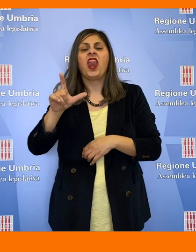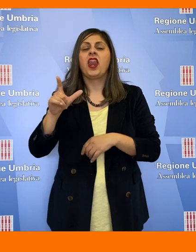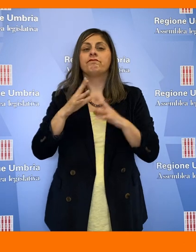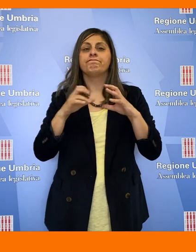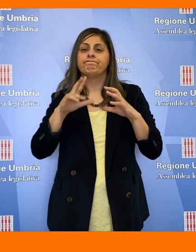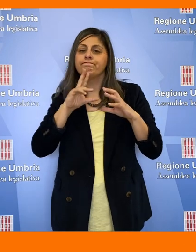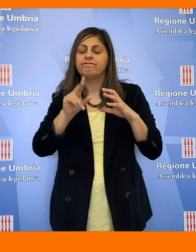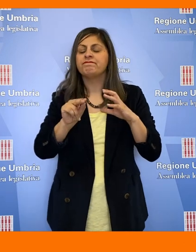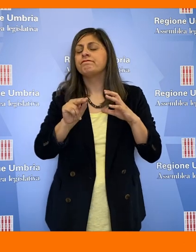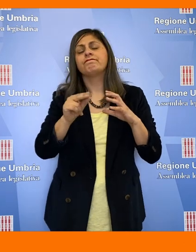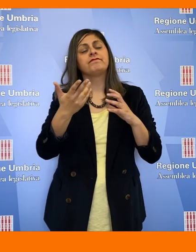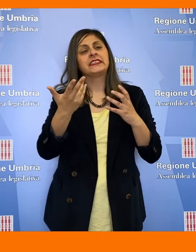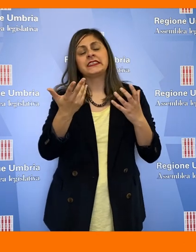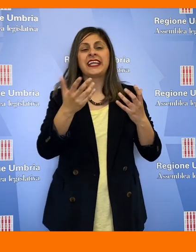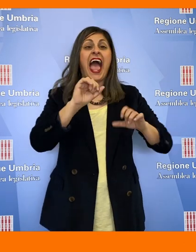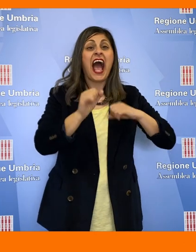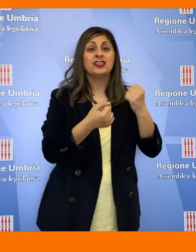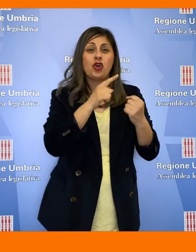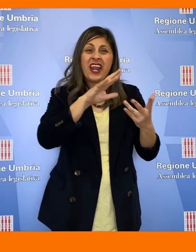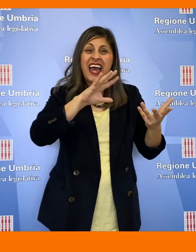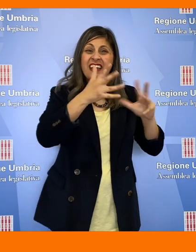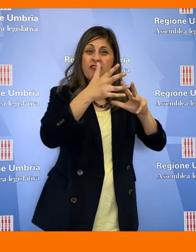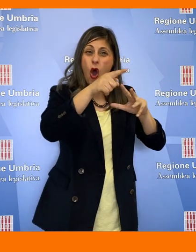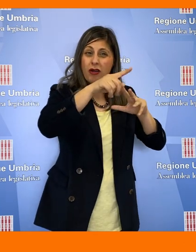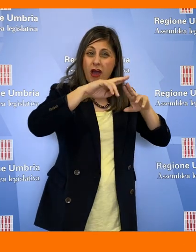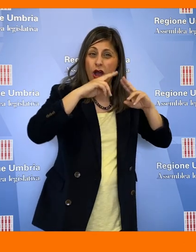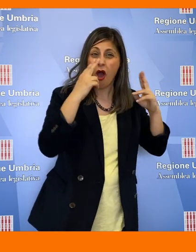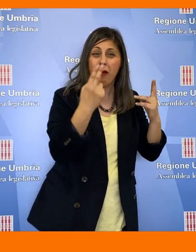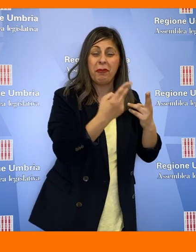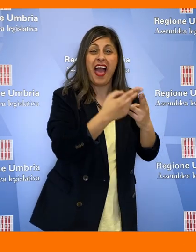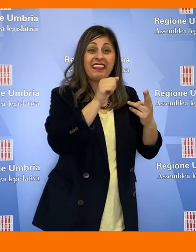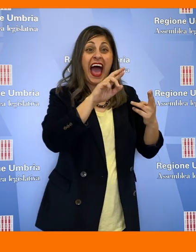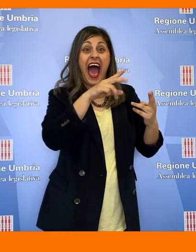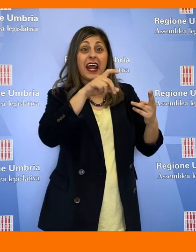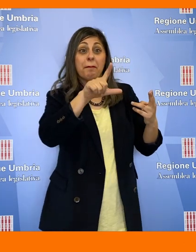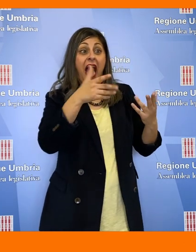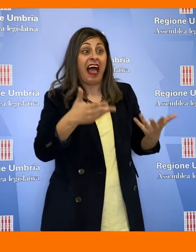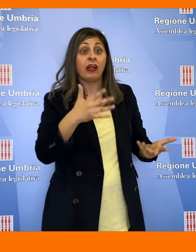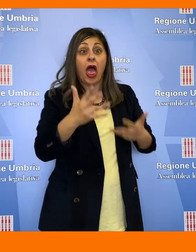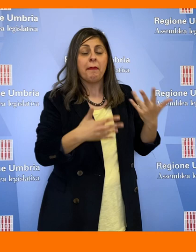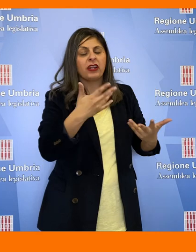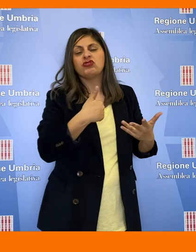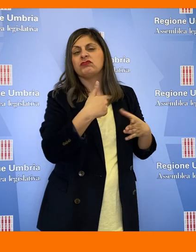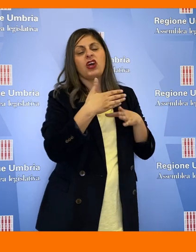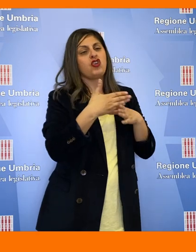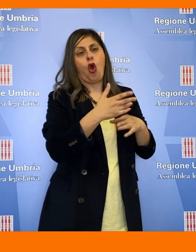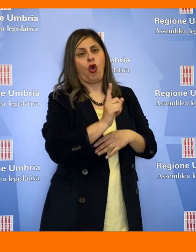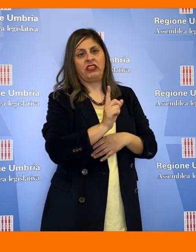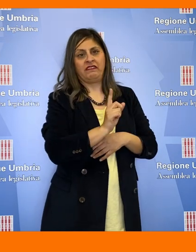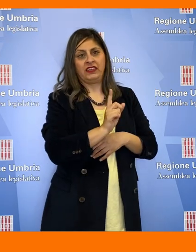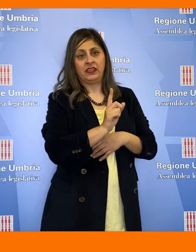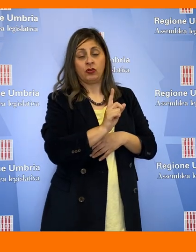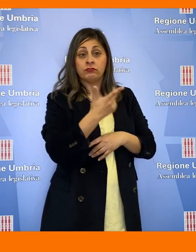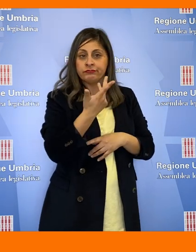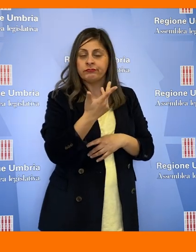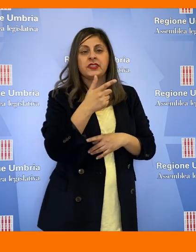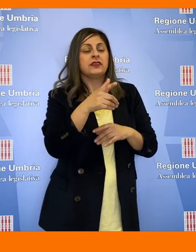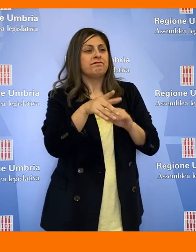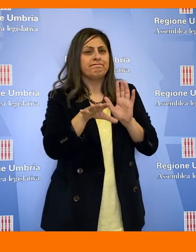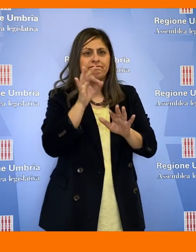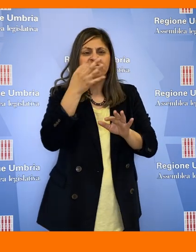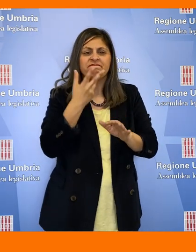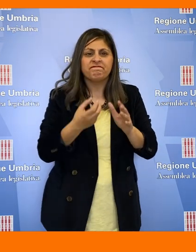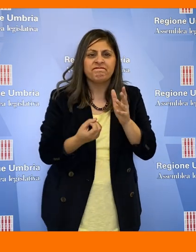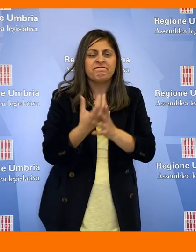Will hanno evidenziato di non condividere l'azione di riforma completa di ARPAL in un momento emergenziale come quello attuale, la